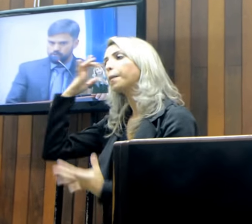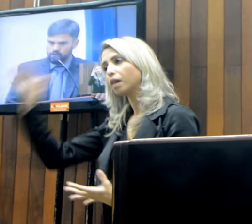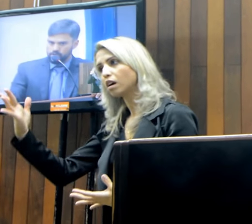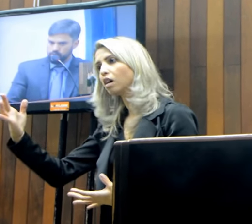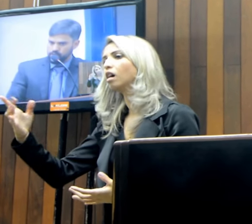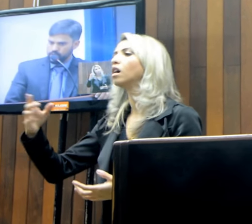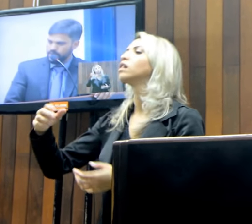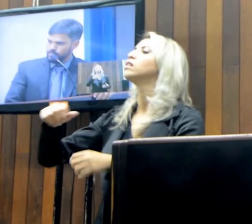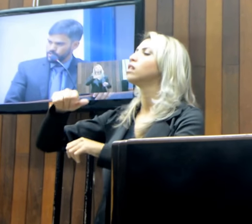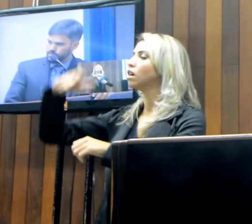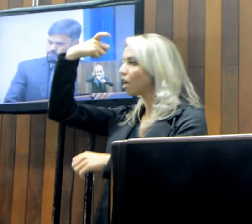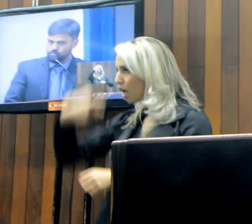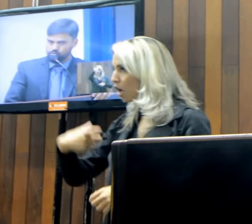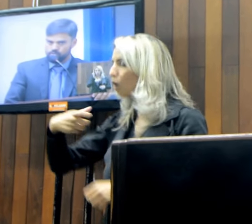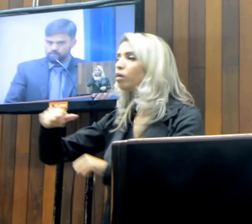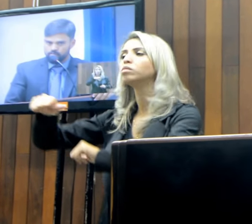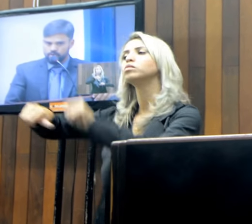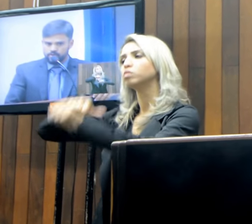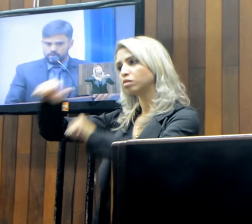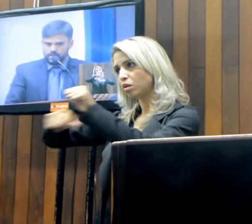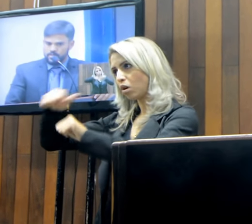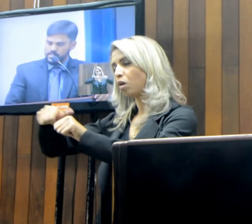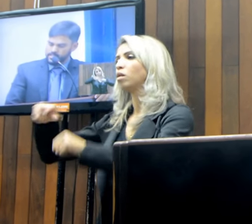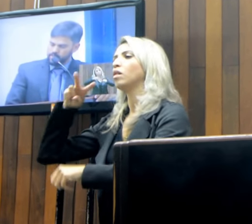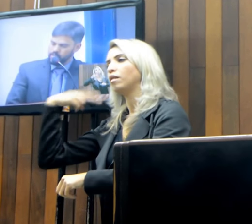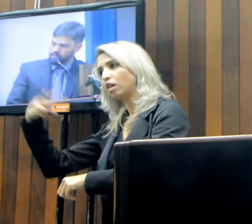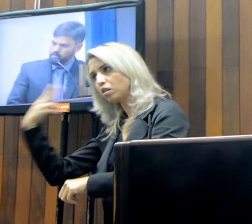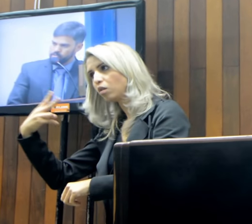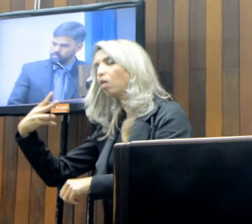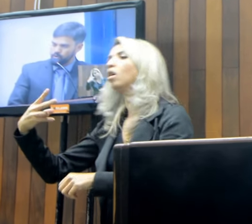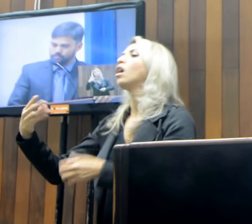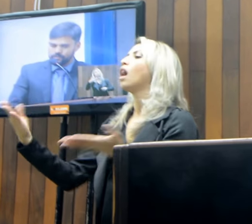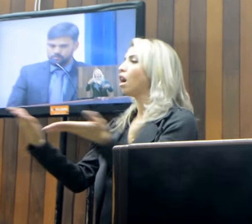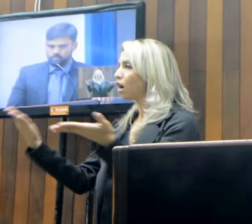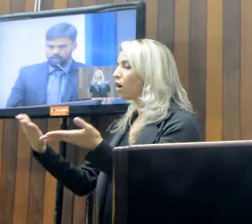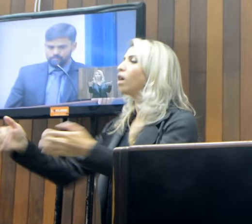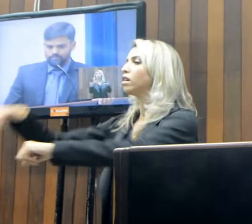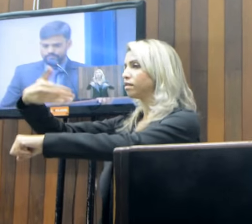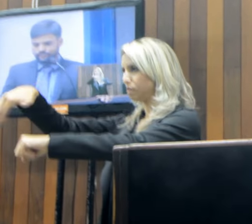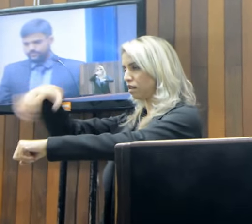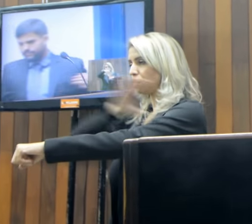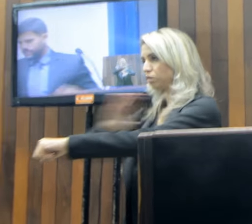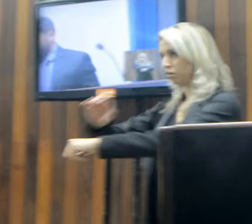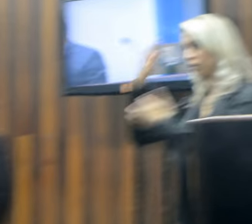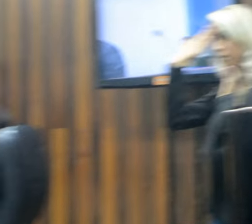estarei me tornando o Secretário Municipal de Cultura de Cabo Frio, licenciando para o Reconômio Municipal de Muito obrigado.